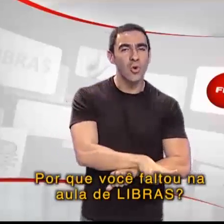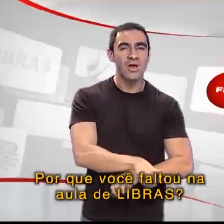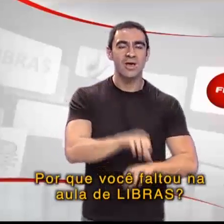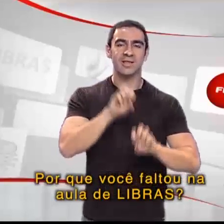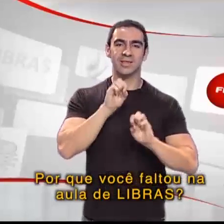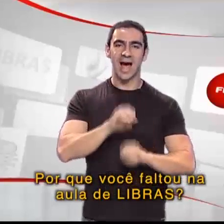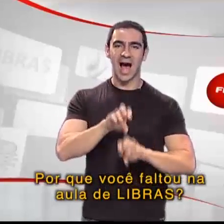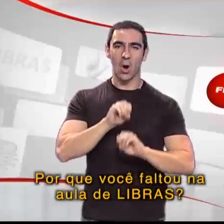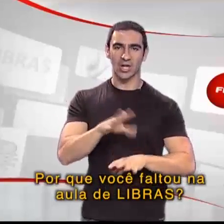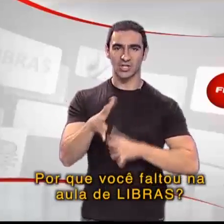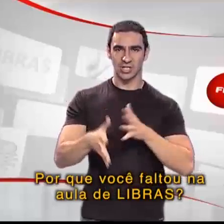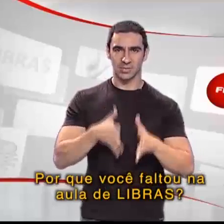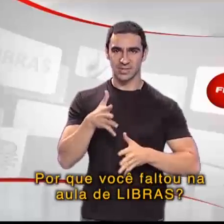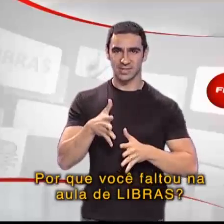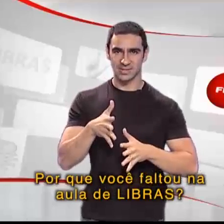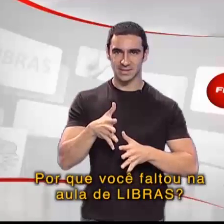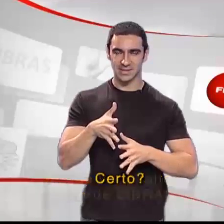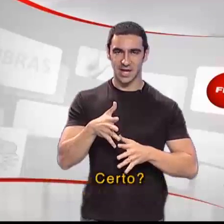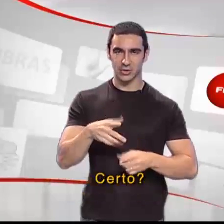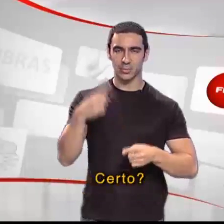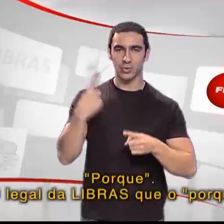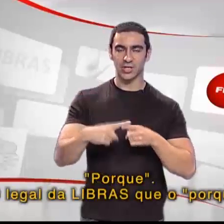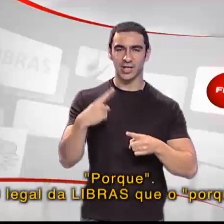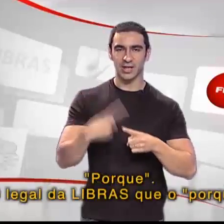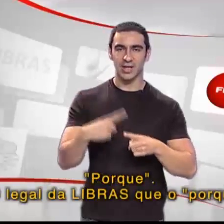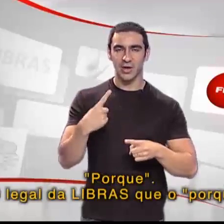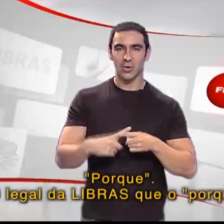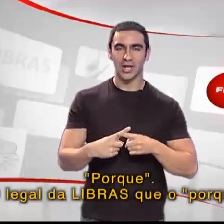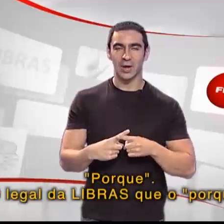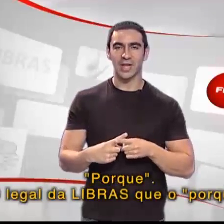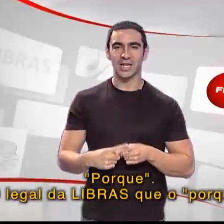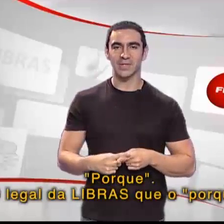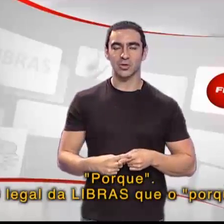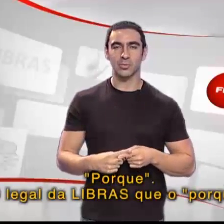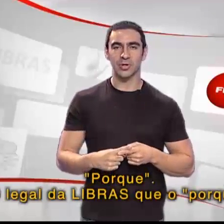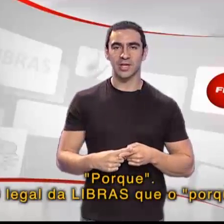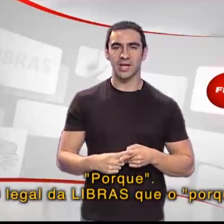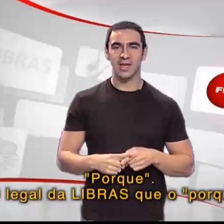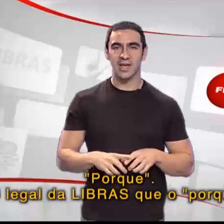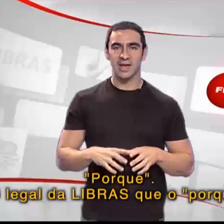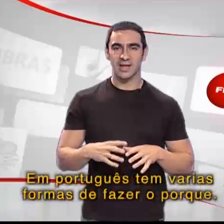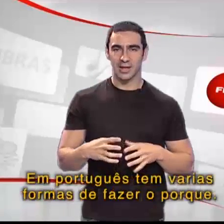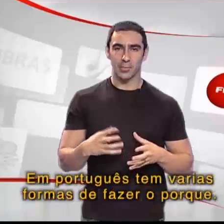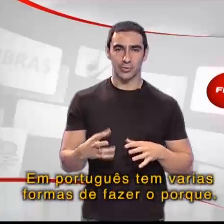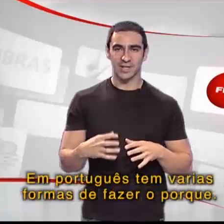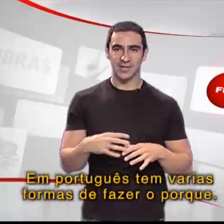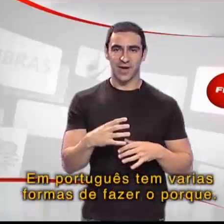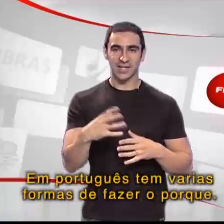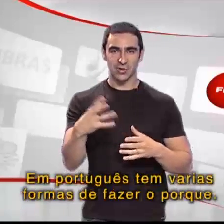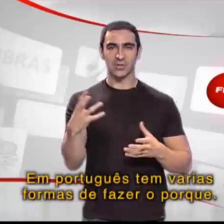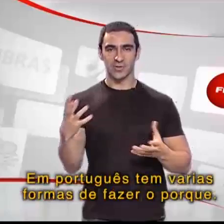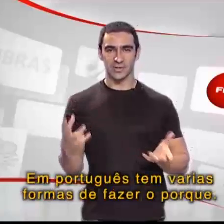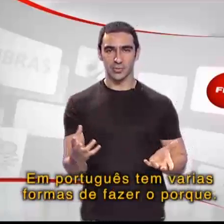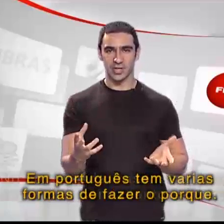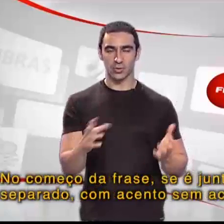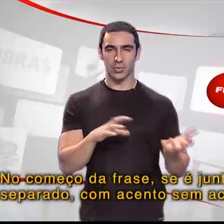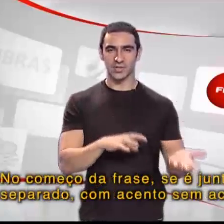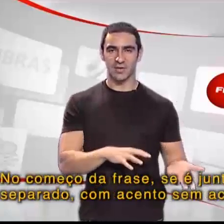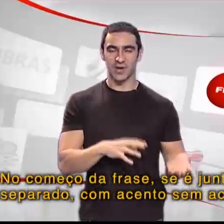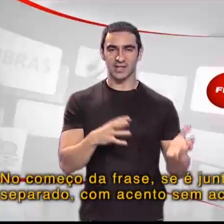na aula de Libras? Certo? Por que? O legal da Libras é o por que... Em português tem várias formas de fazer por que. No começo da frase,